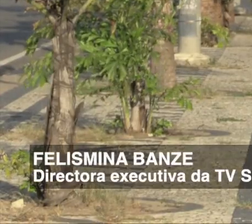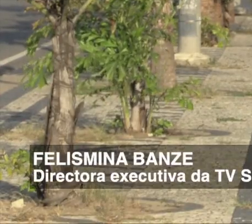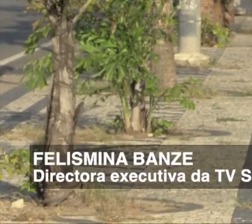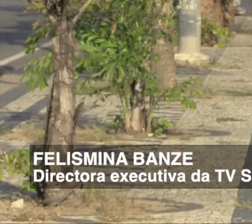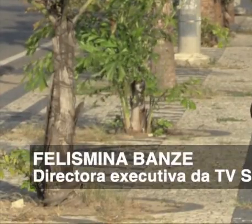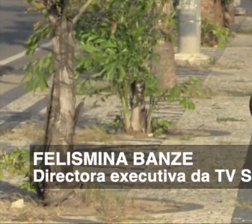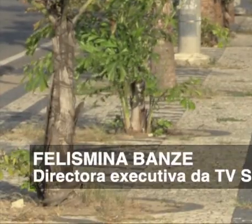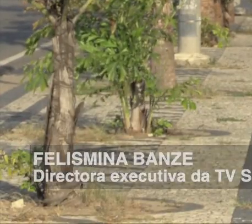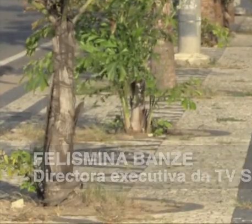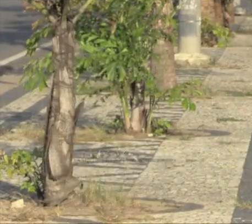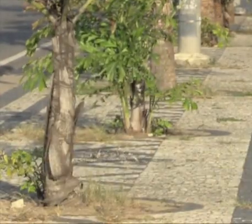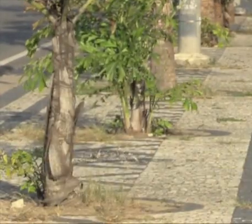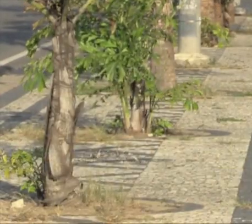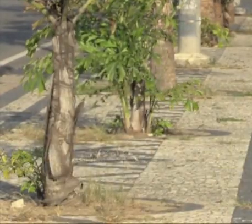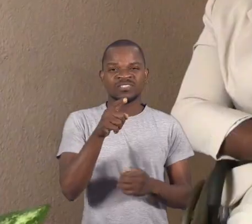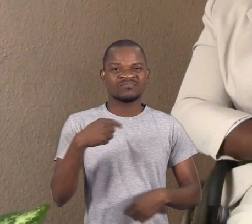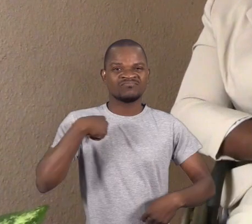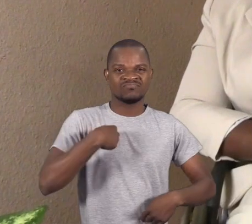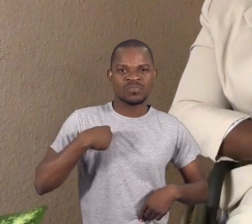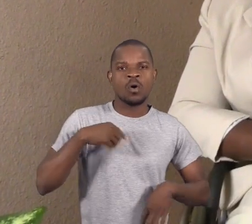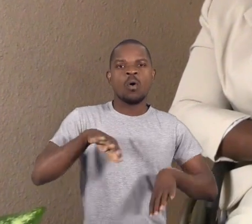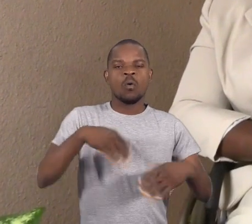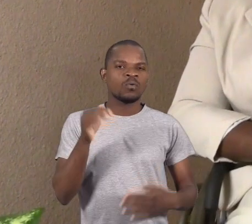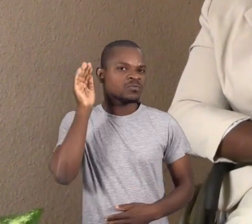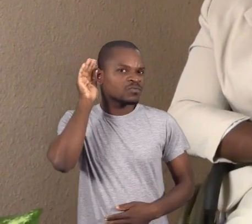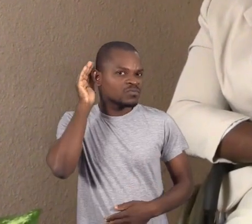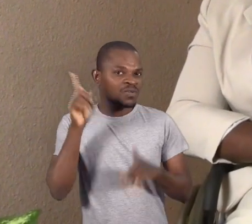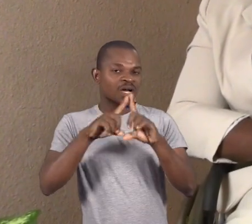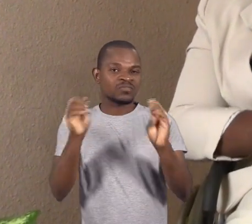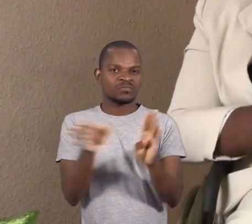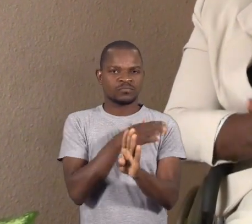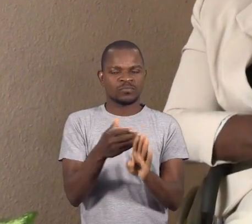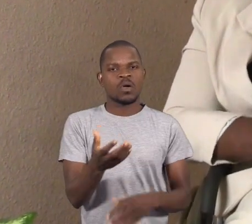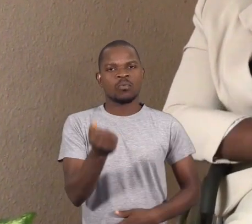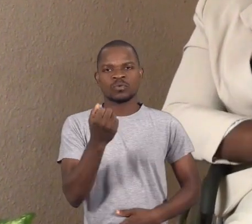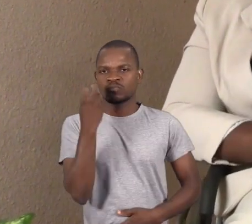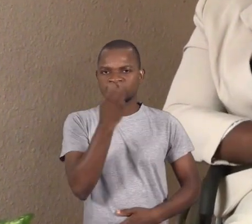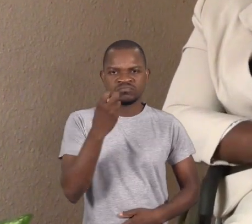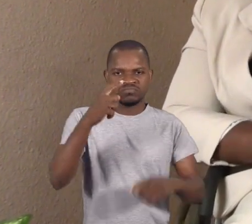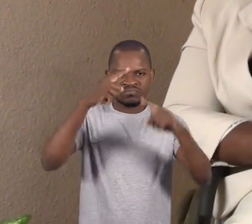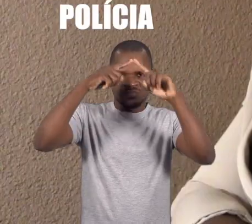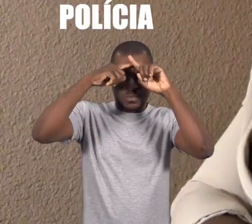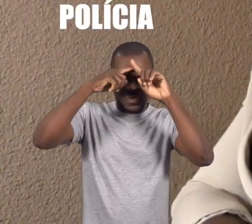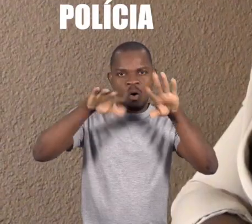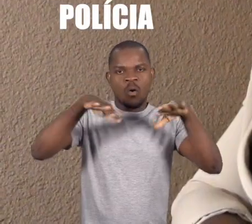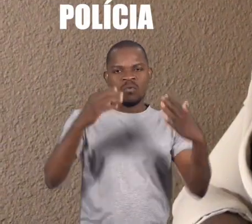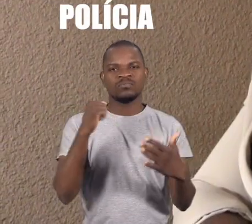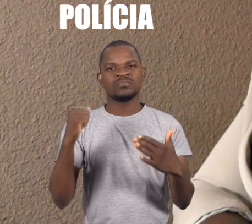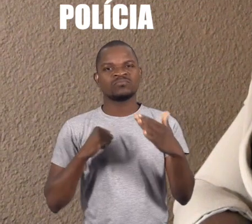ainda mais afetadas. Se sofrer um tipo de violência ou souber de um caso de violência, procure um posto